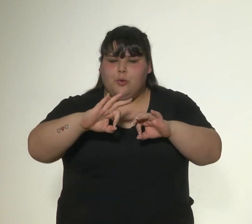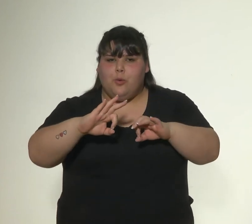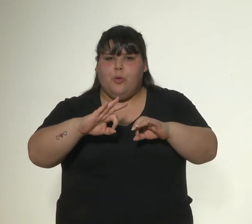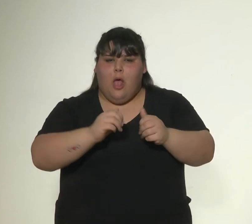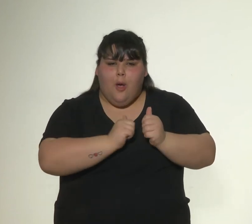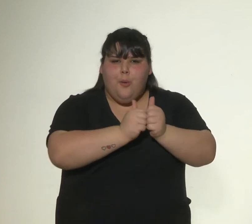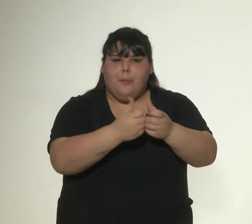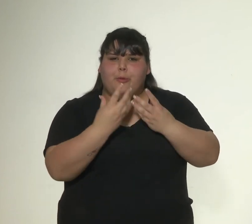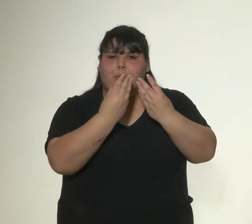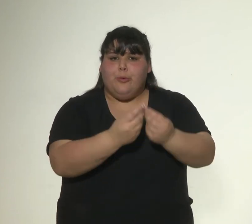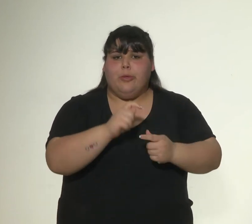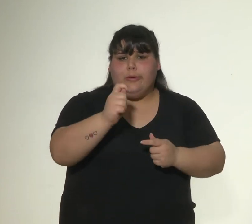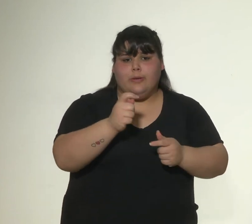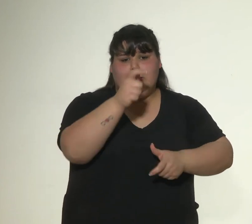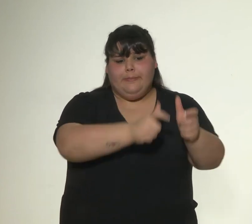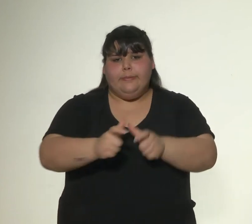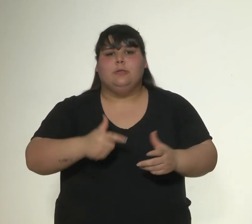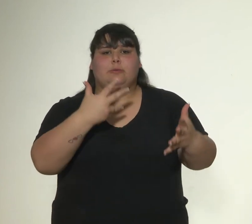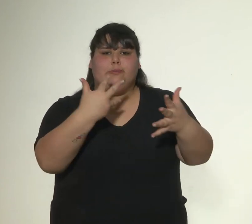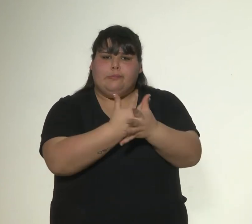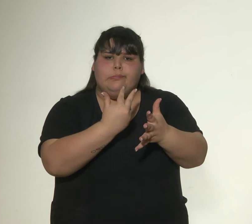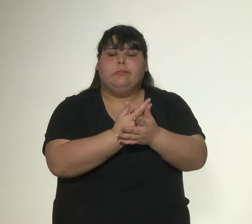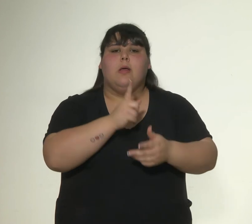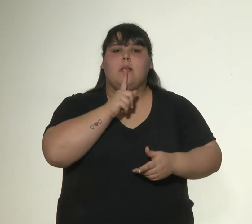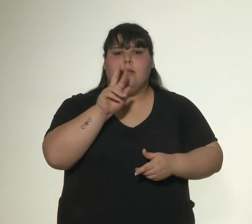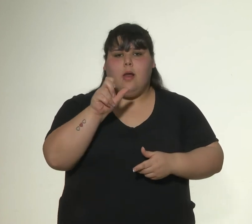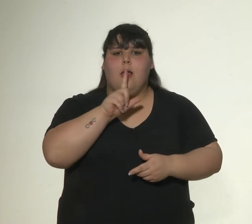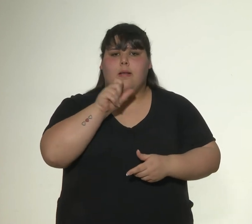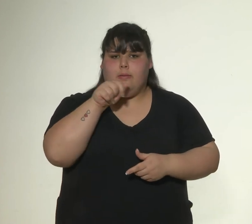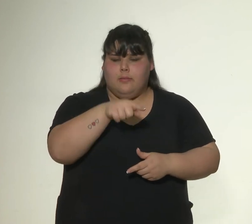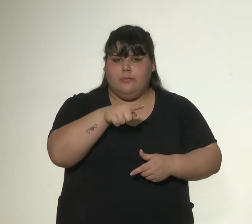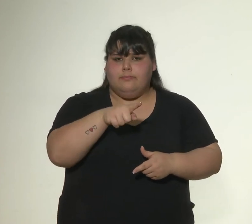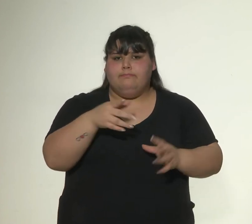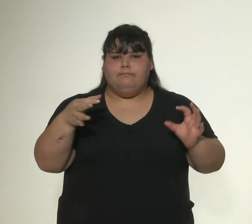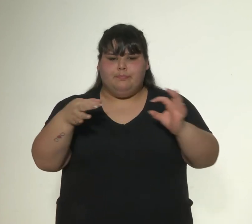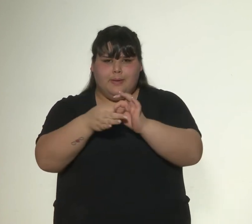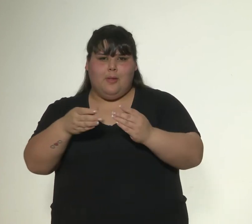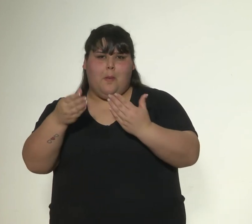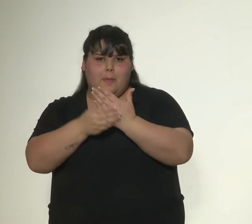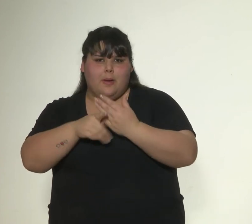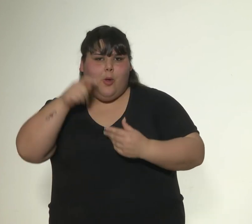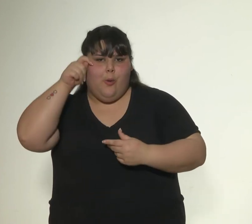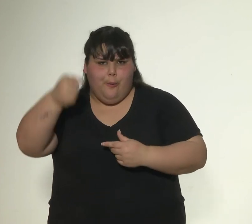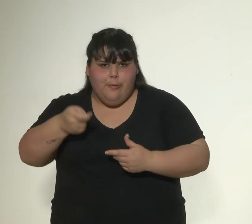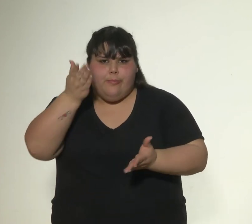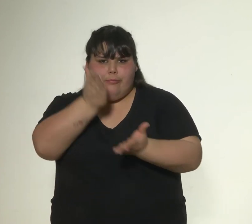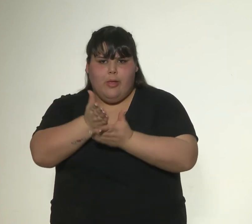Acompañamiento a las Personas Damnificadas por el Delito de Trata del Ministerio de Justicia